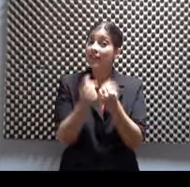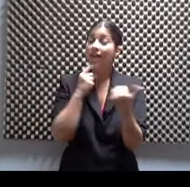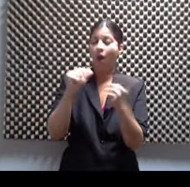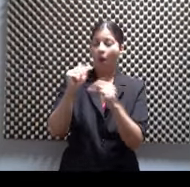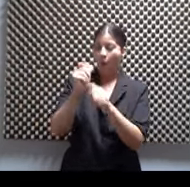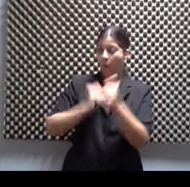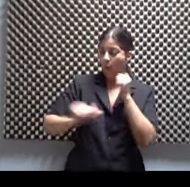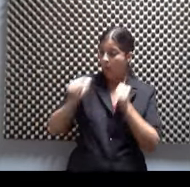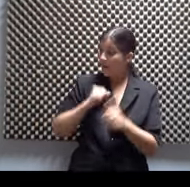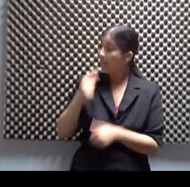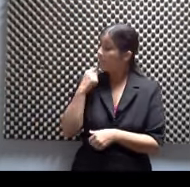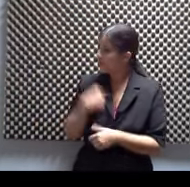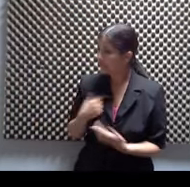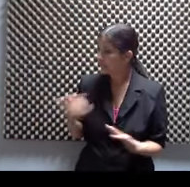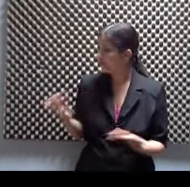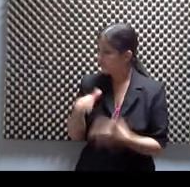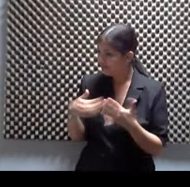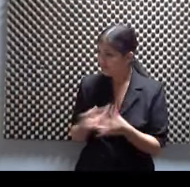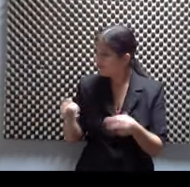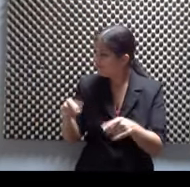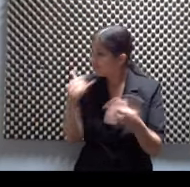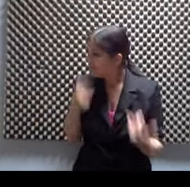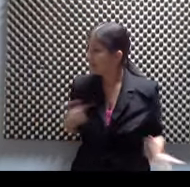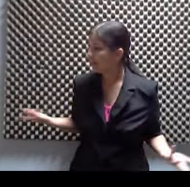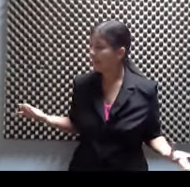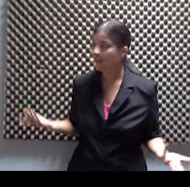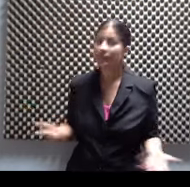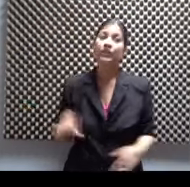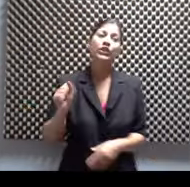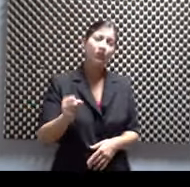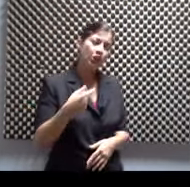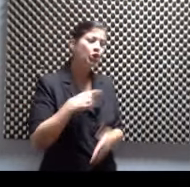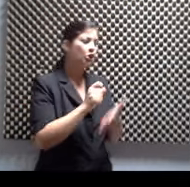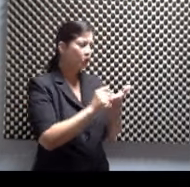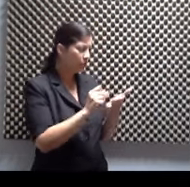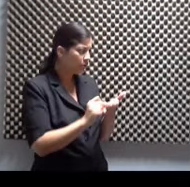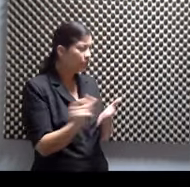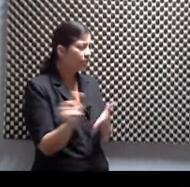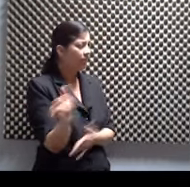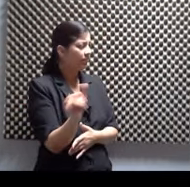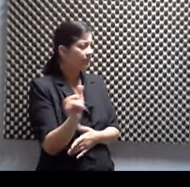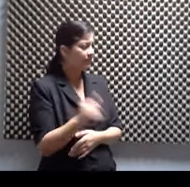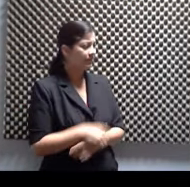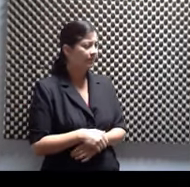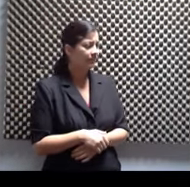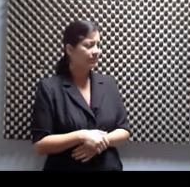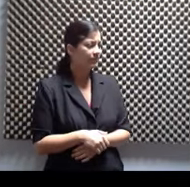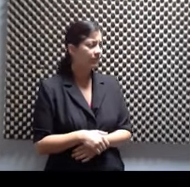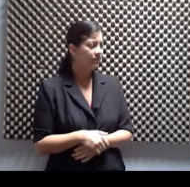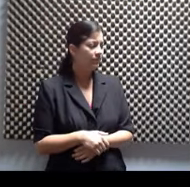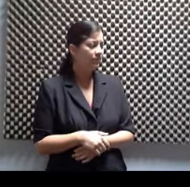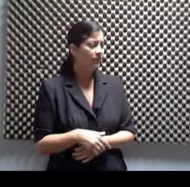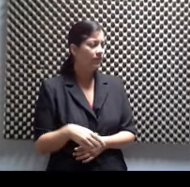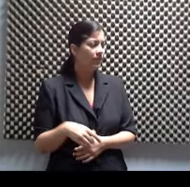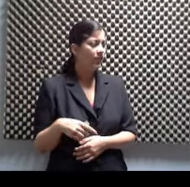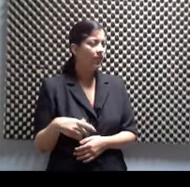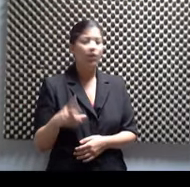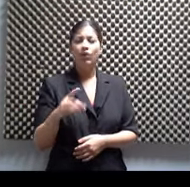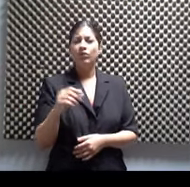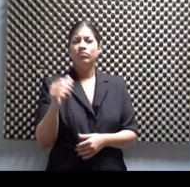cuentas, ¿qué pasó? te cuento también, sí, sí. Y estoy escribiendo también, le prometí a don Ricardo, también una obra que se llama Los Renegados,